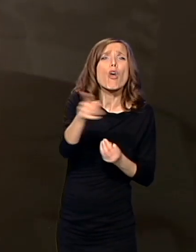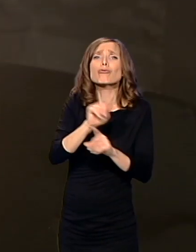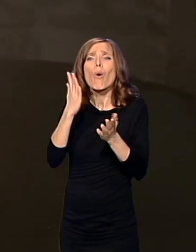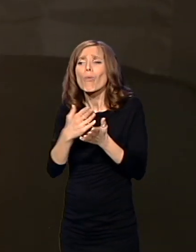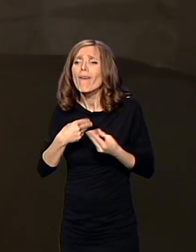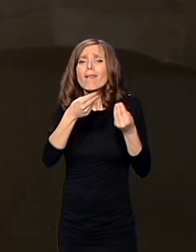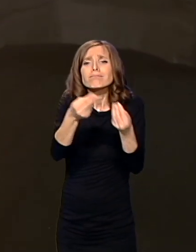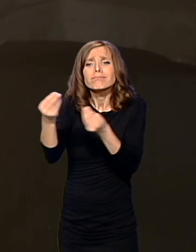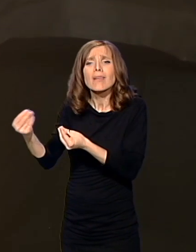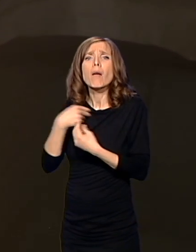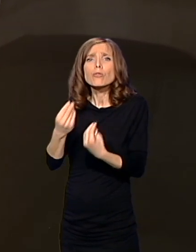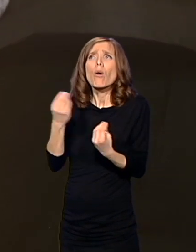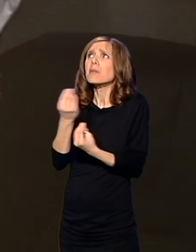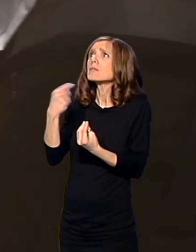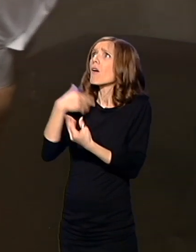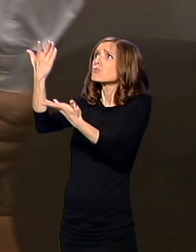dobra.